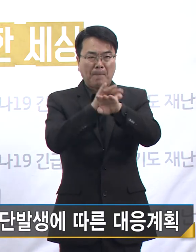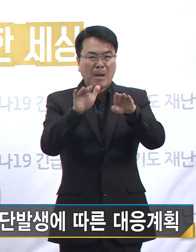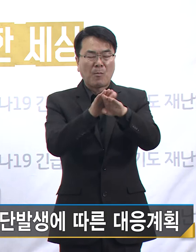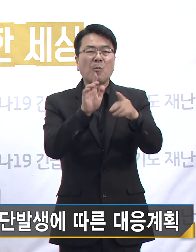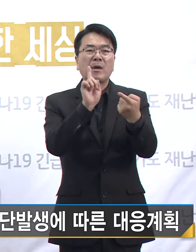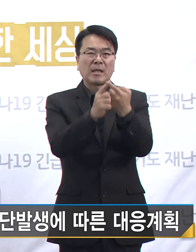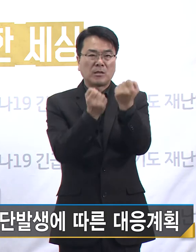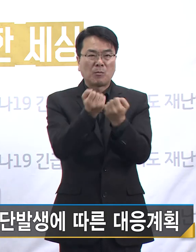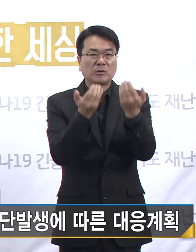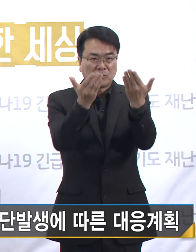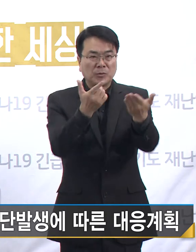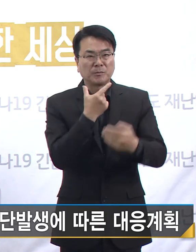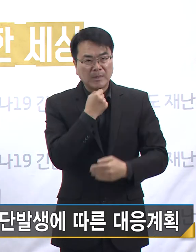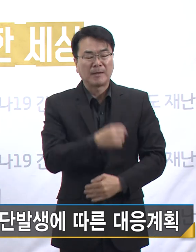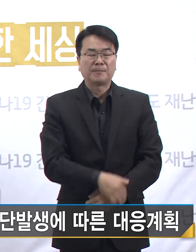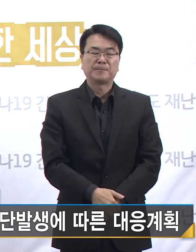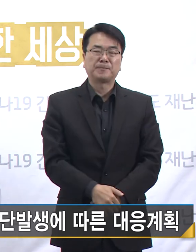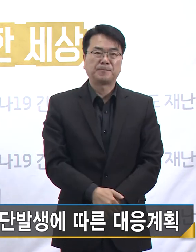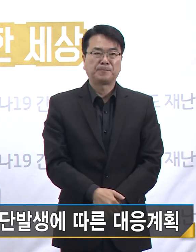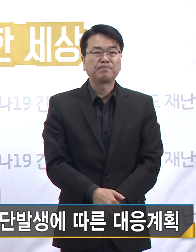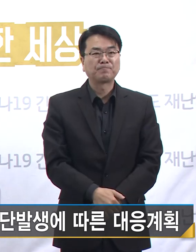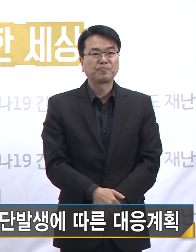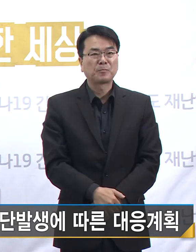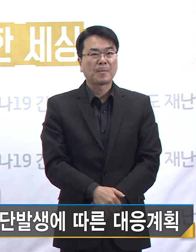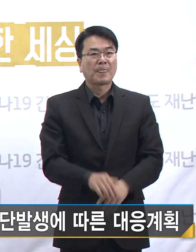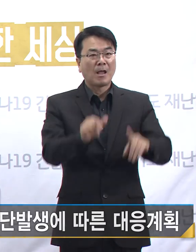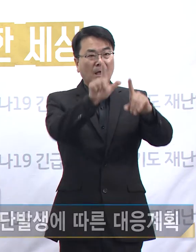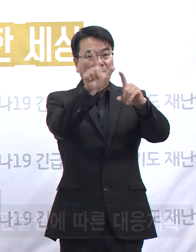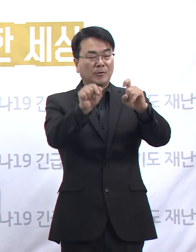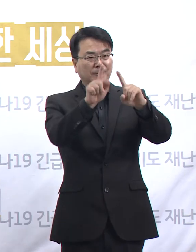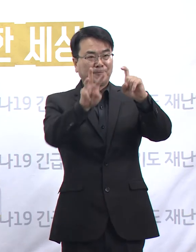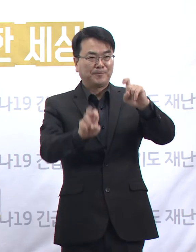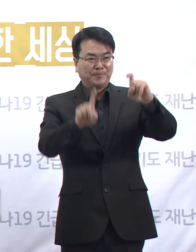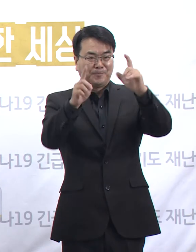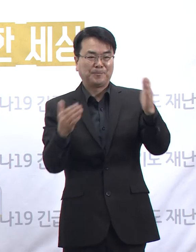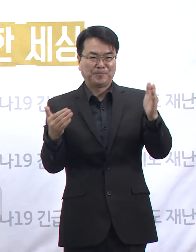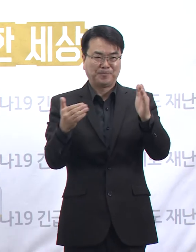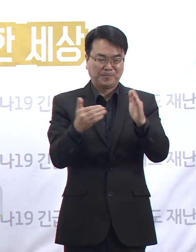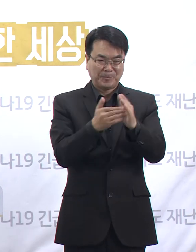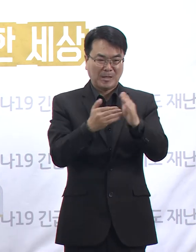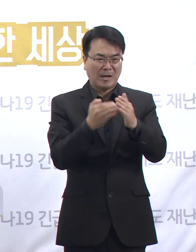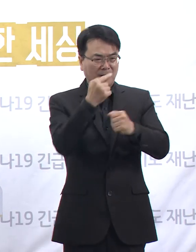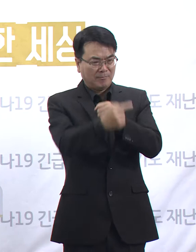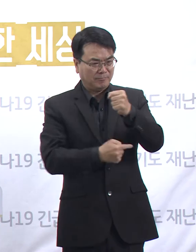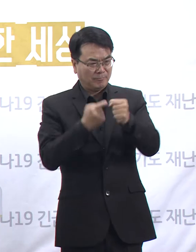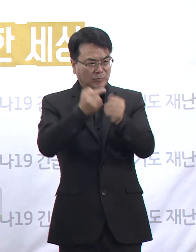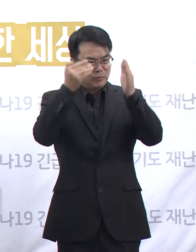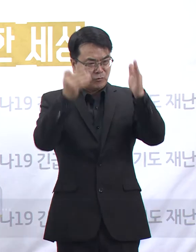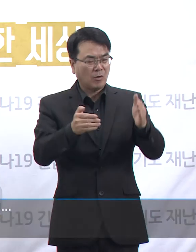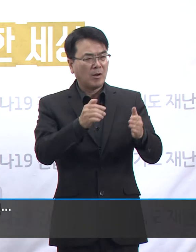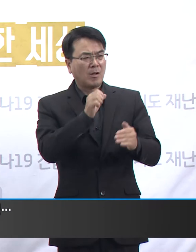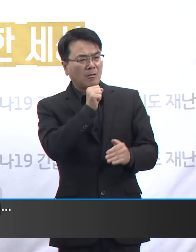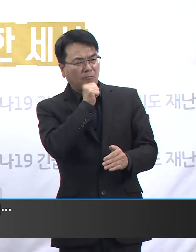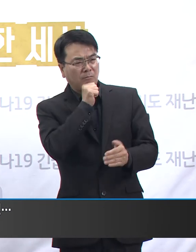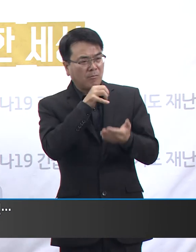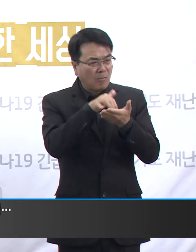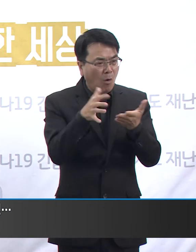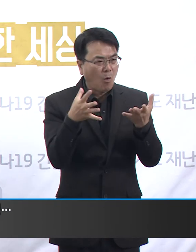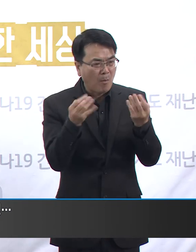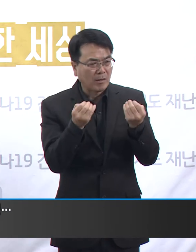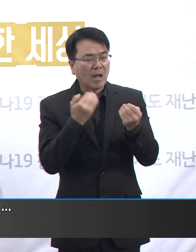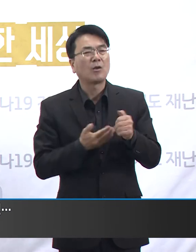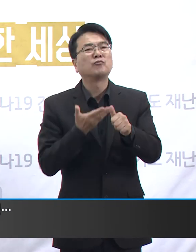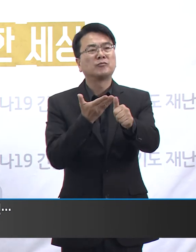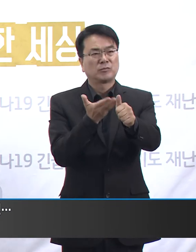시작하겠습니다. 그에 앞서 10월 31일까지의 경기도 통계를 먼저 설명드리겠습니다. 지난